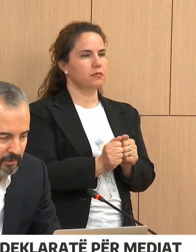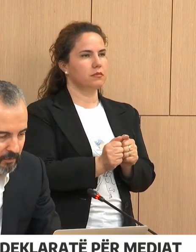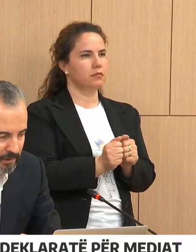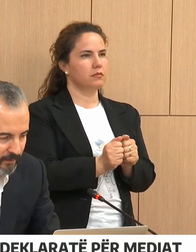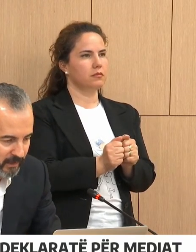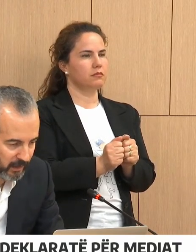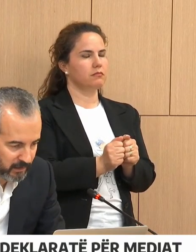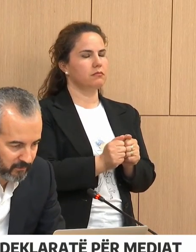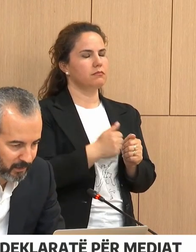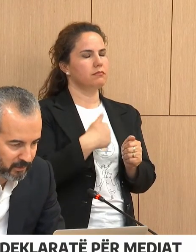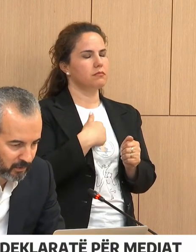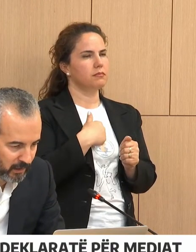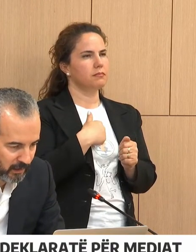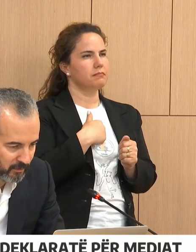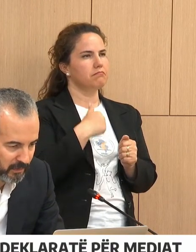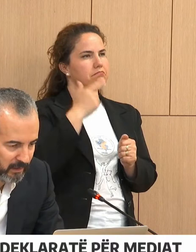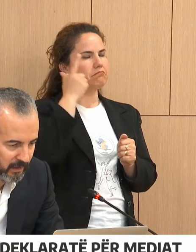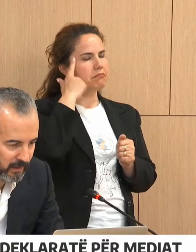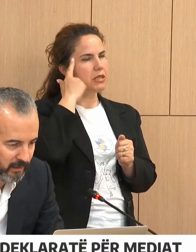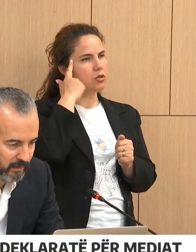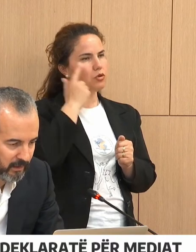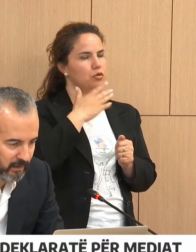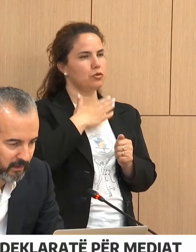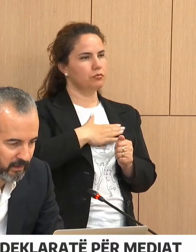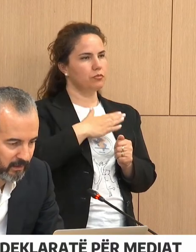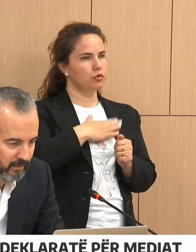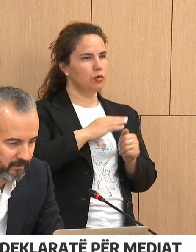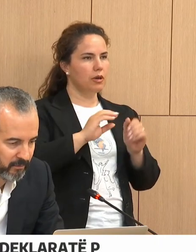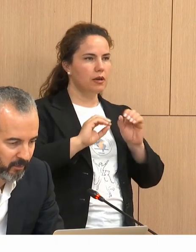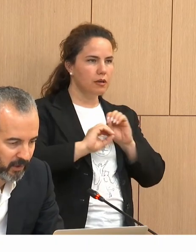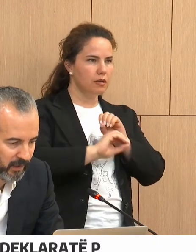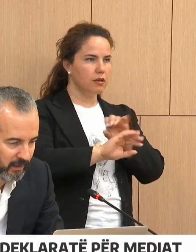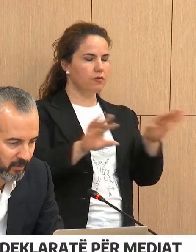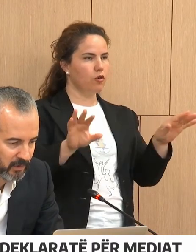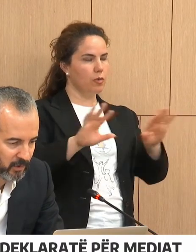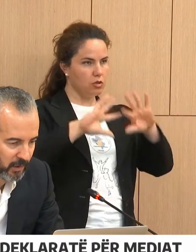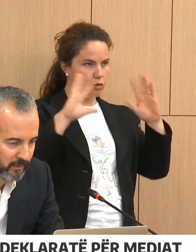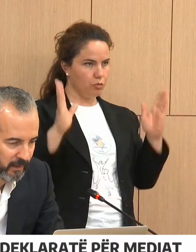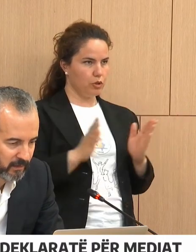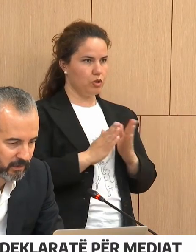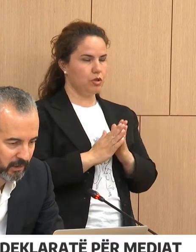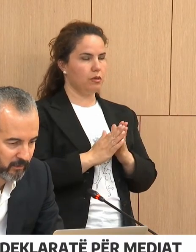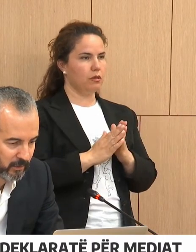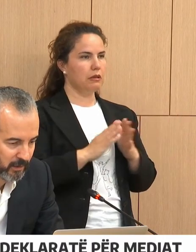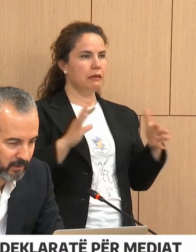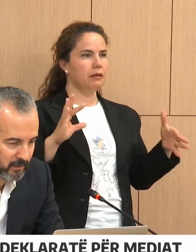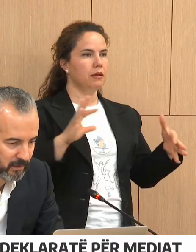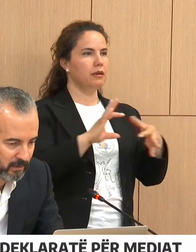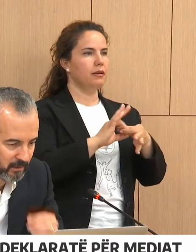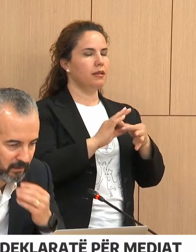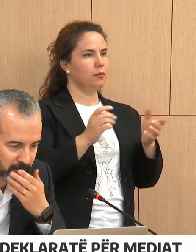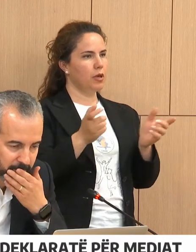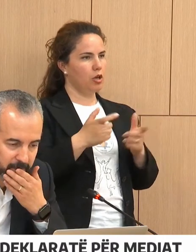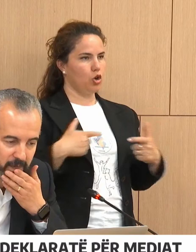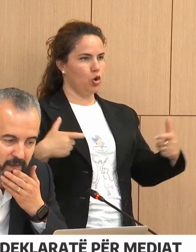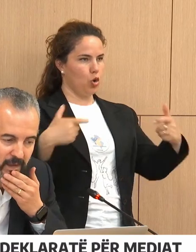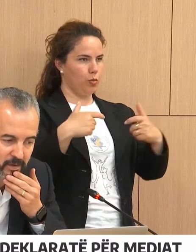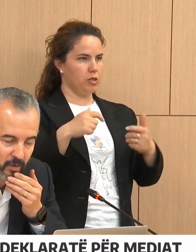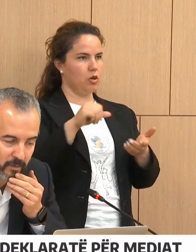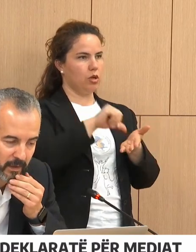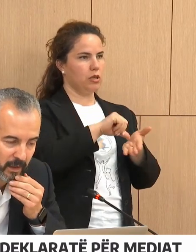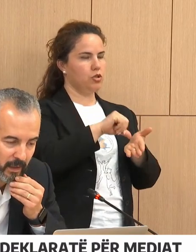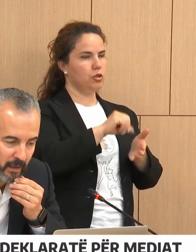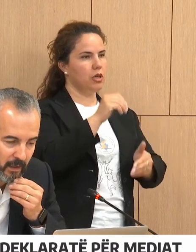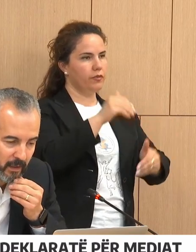Në do që më tishtë më interes informacione që lidhe me përbërën e komisioneve të qenët e votimit në